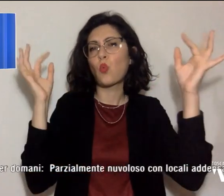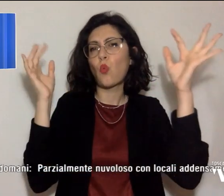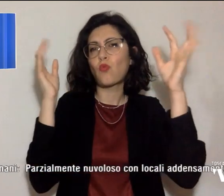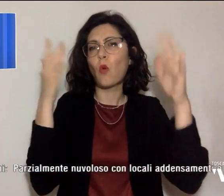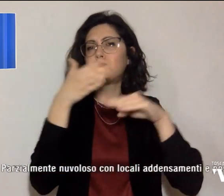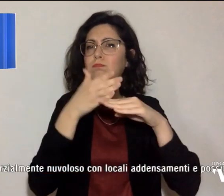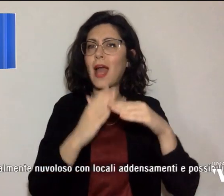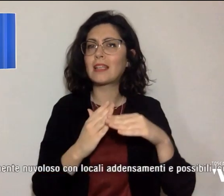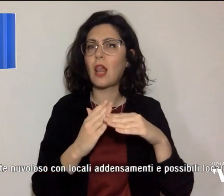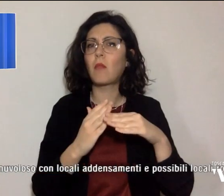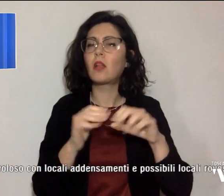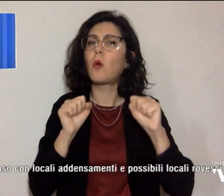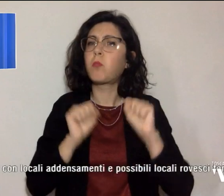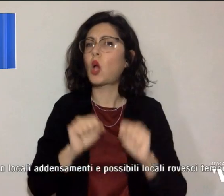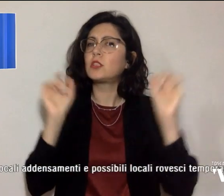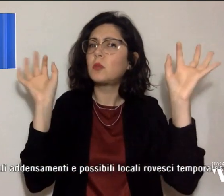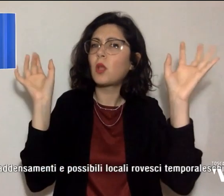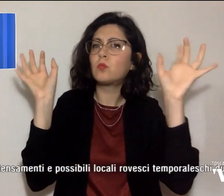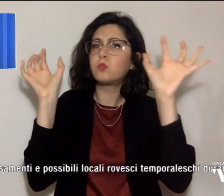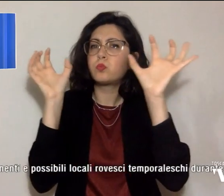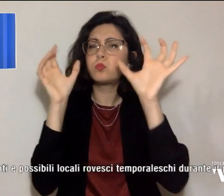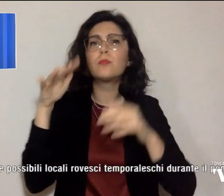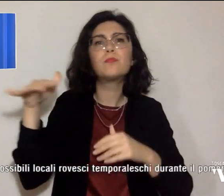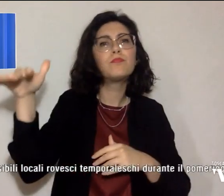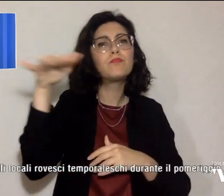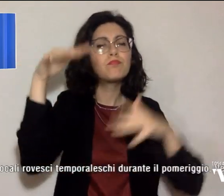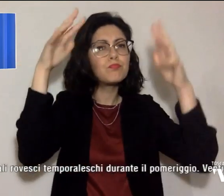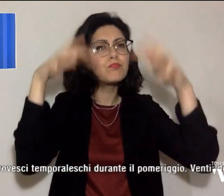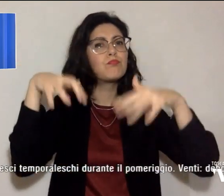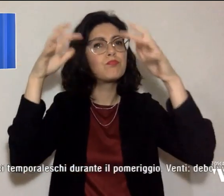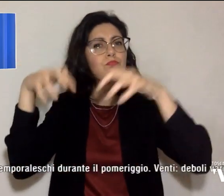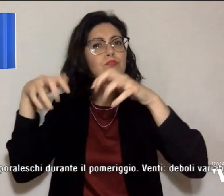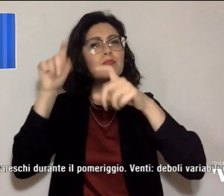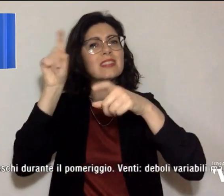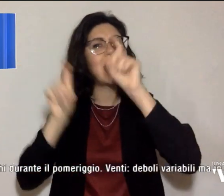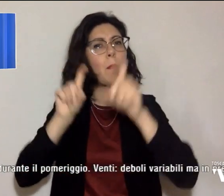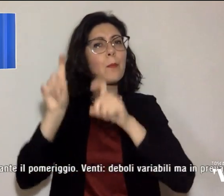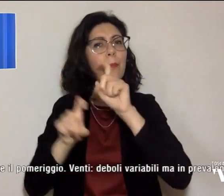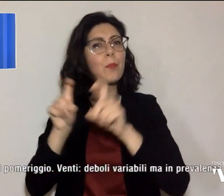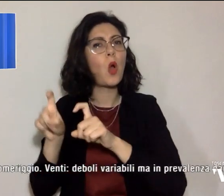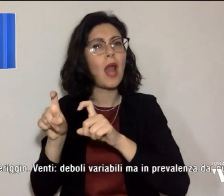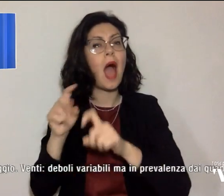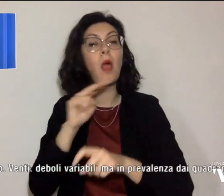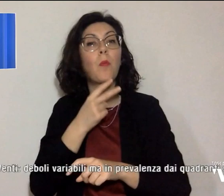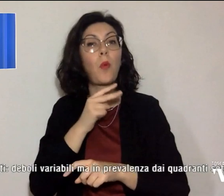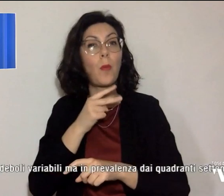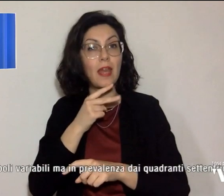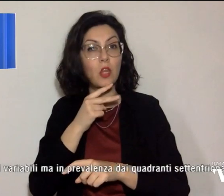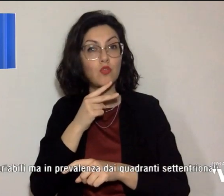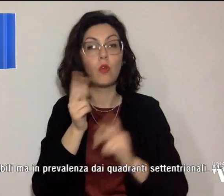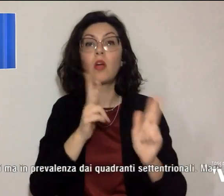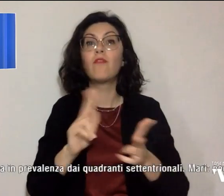addensamento e possibili locali rovesci temporaleschi durante il pomeriggio i venti sono